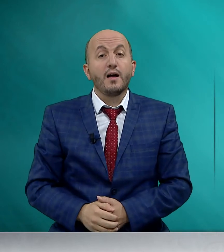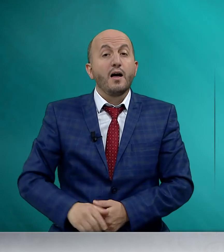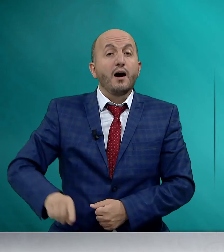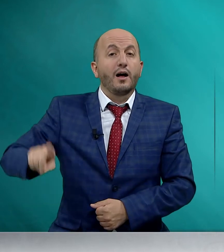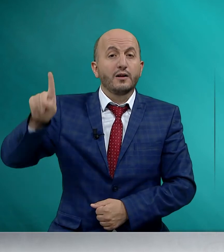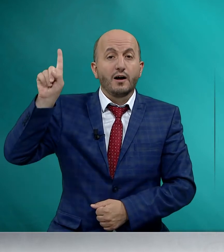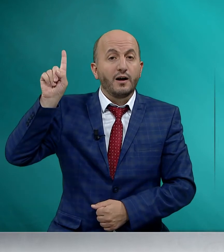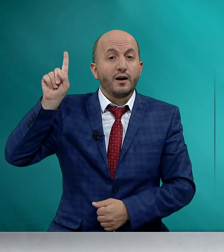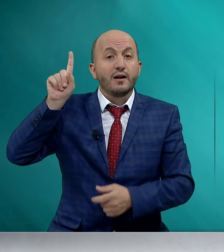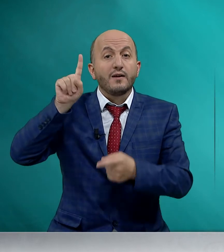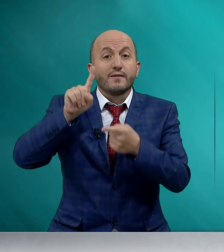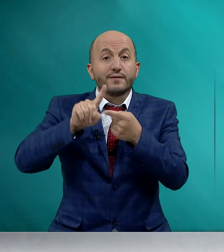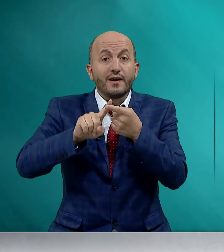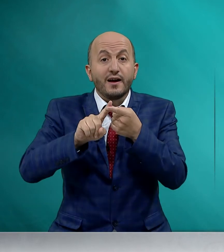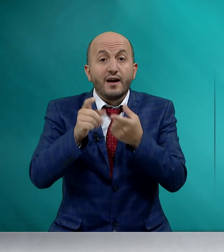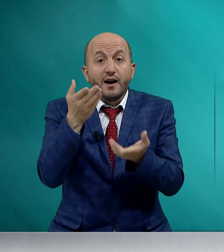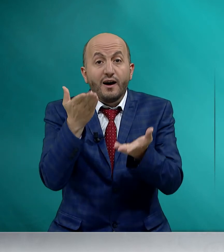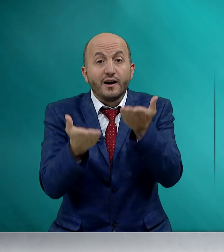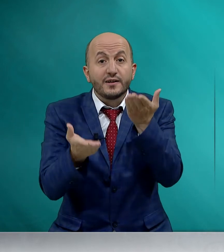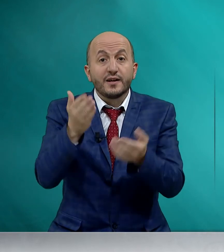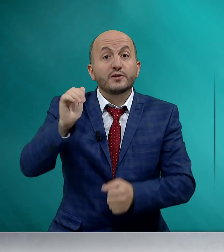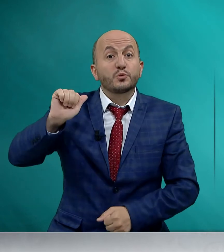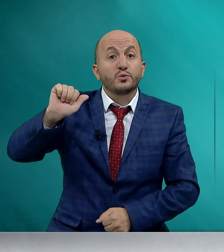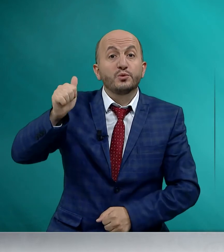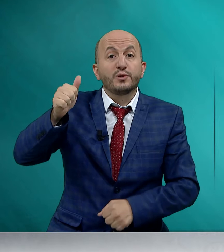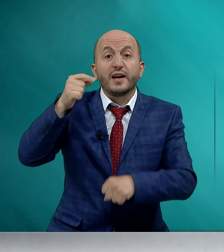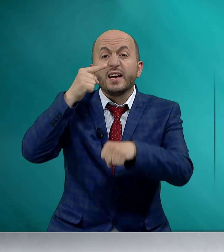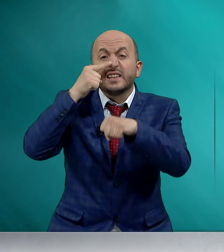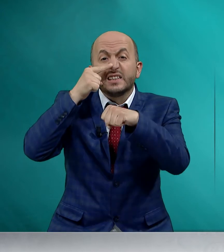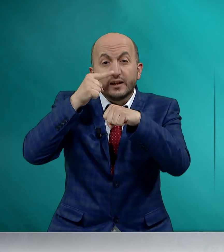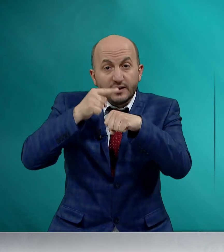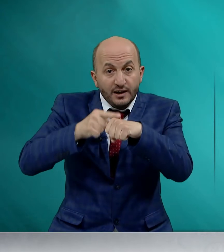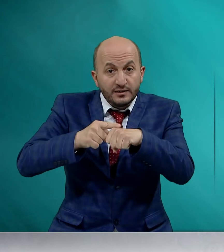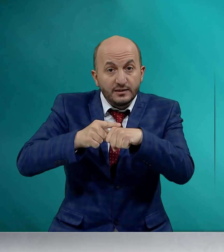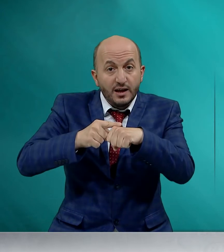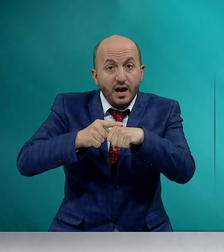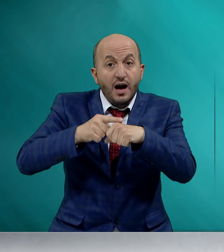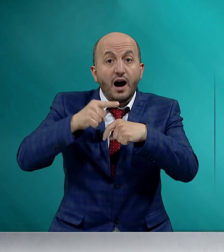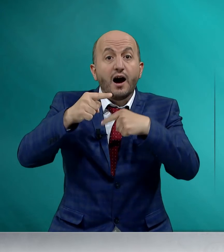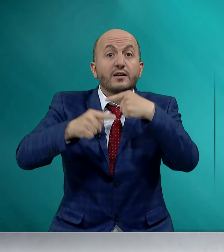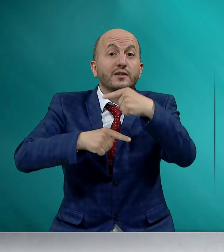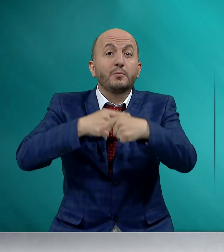Allah'a ve ahiret gününe inanan akraba